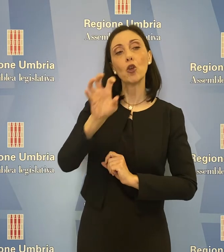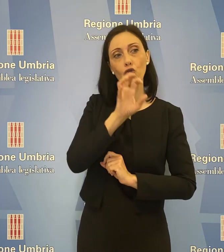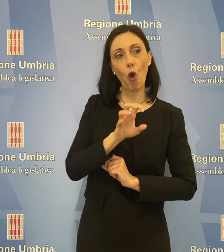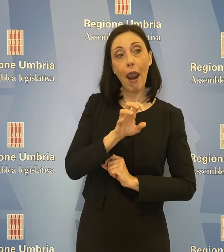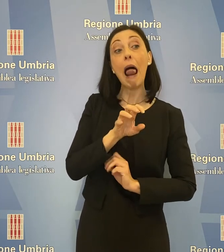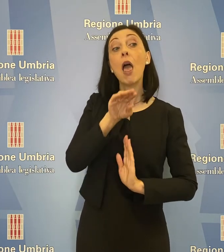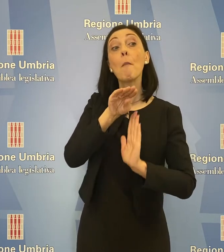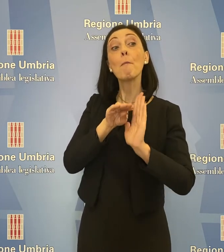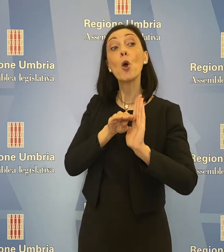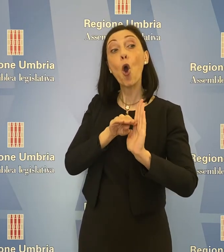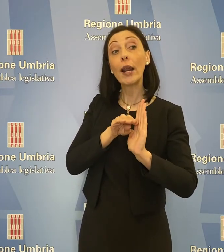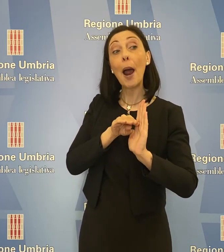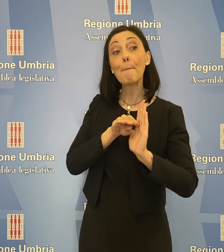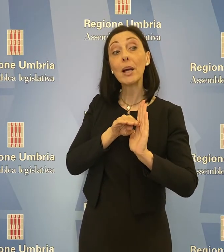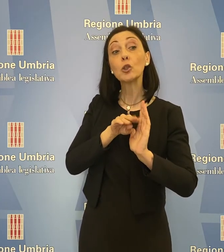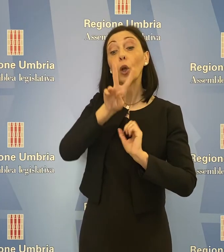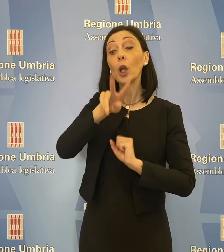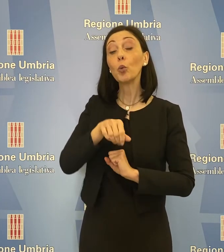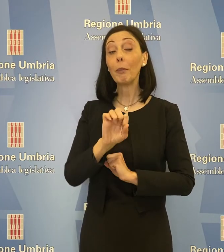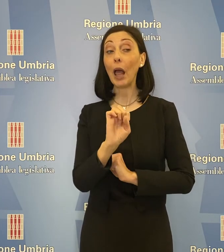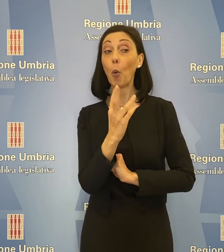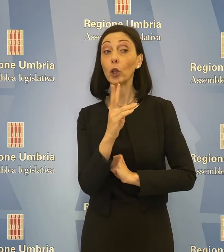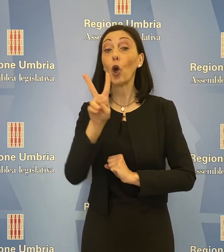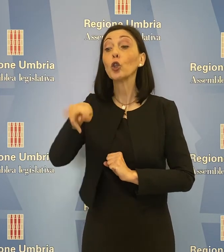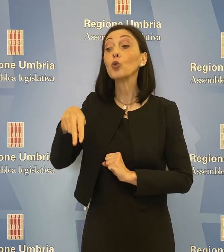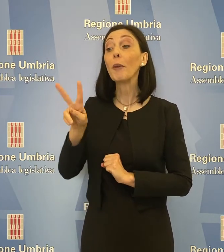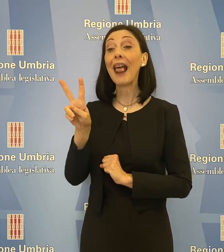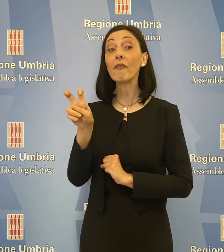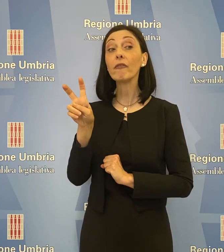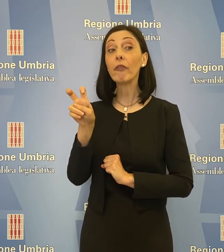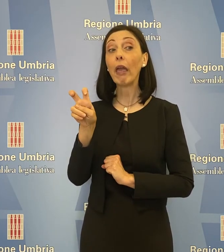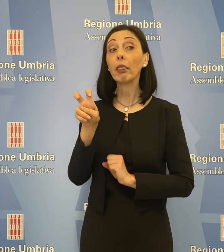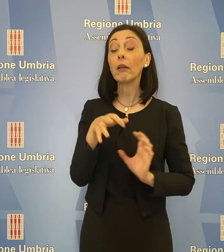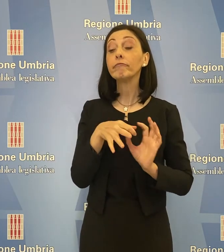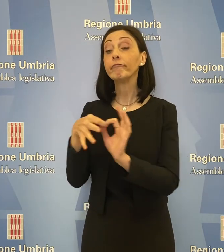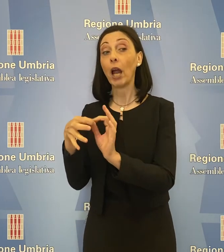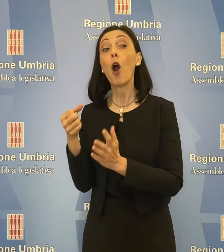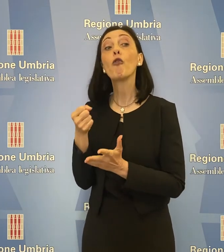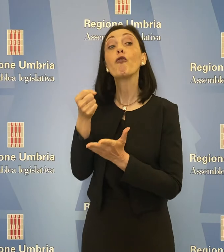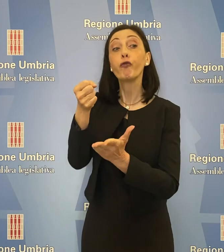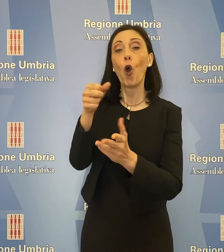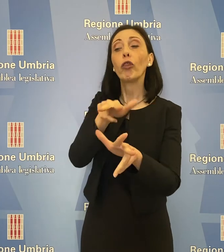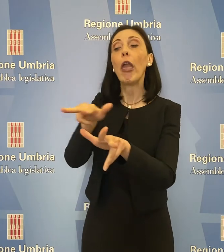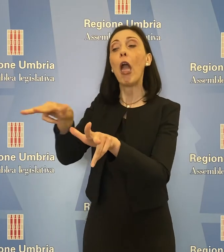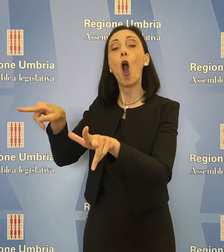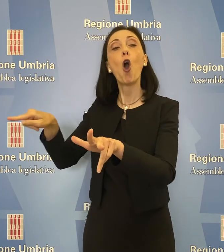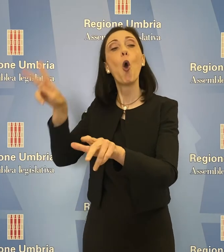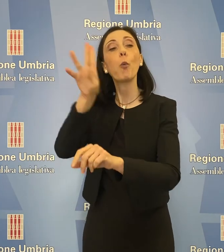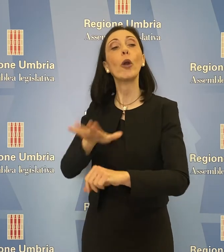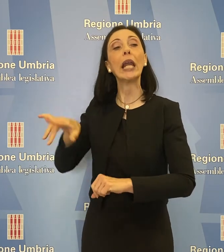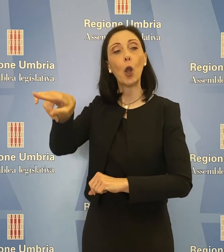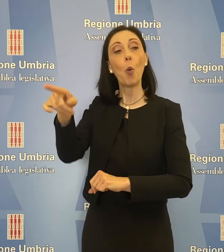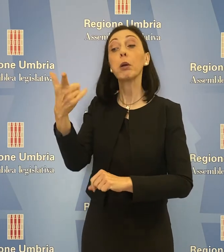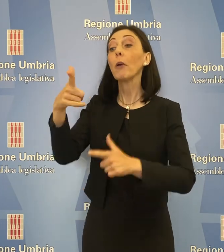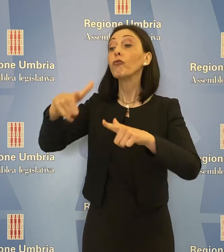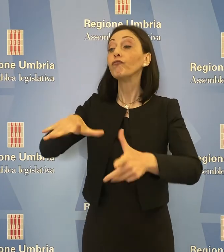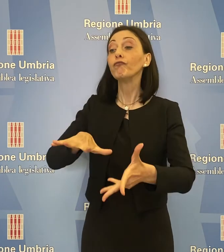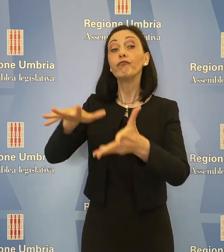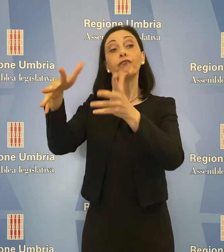2014-2020 e i relativi fondi da destinare ai comuni Umbri per la rigenerazione urbana. L'assessore